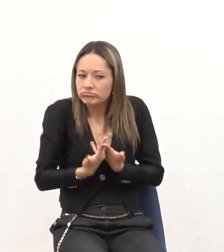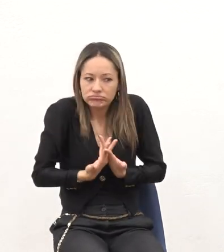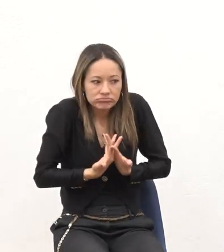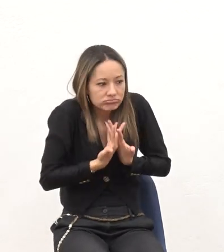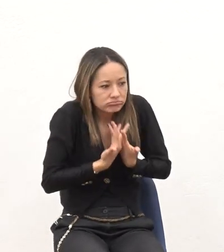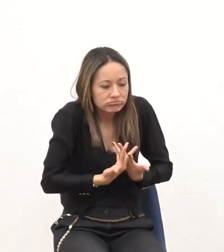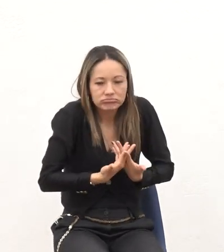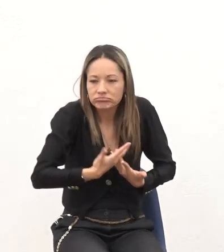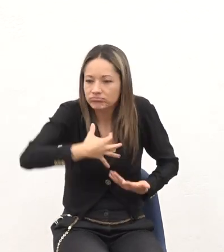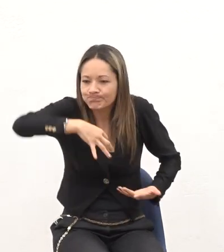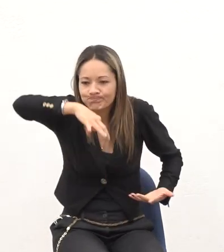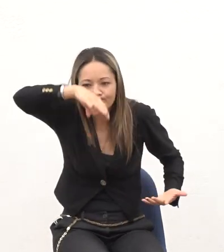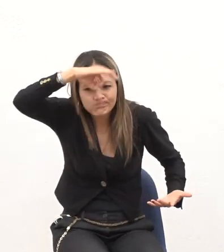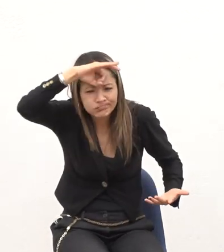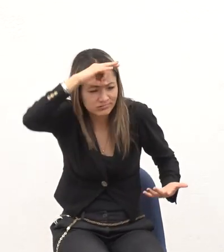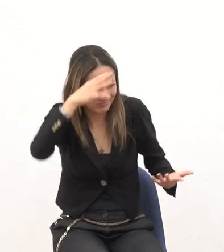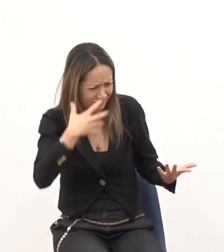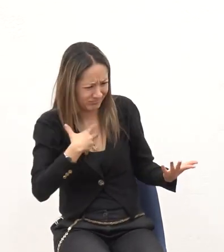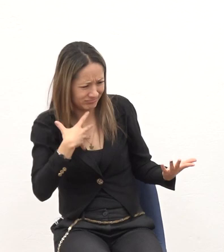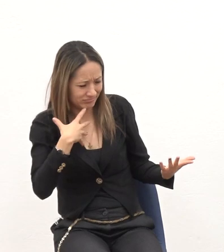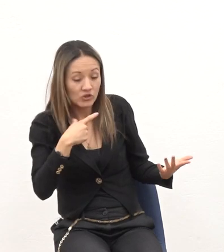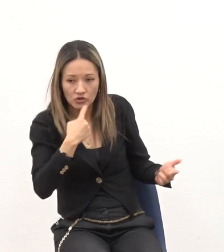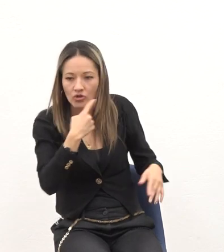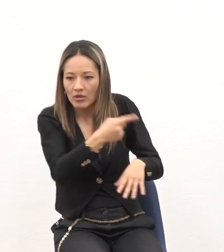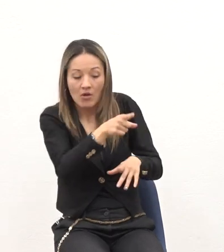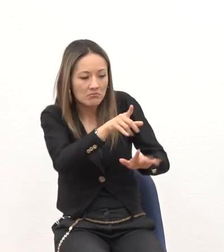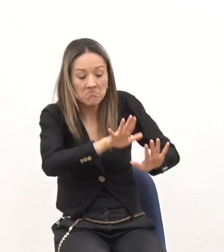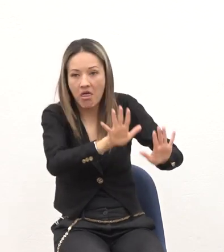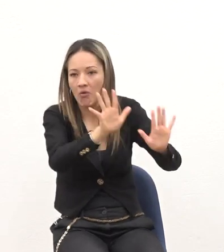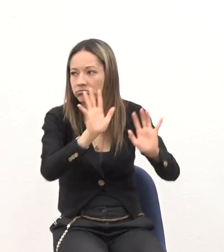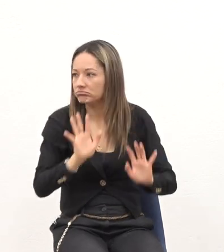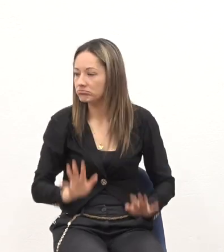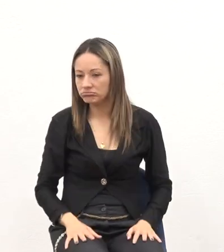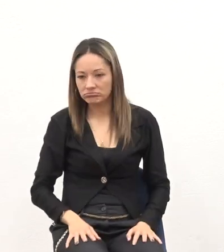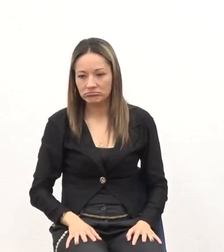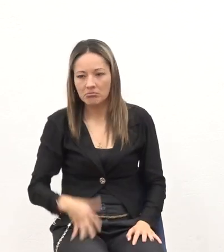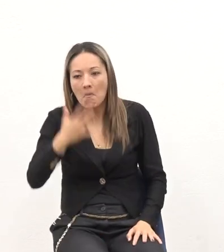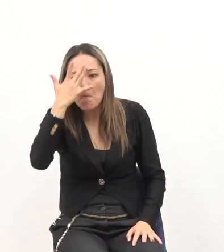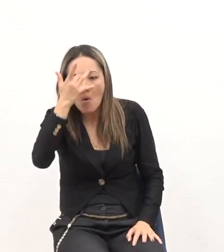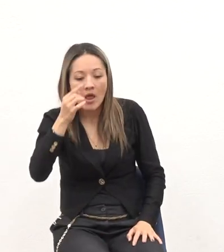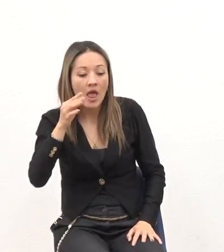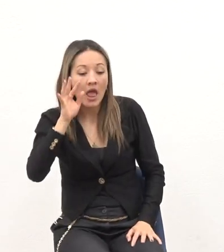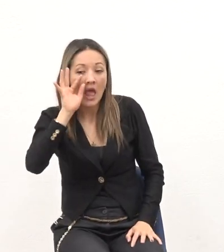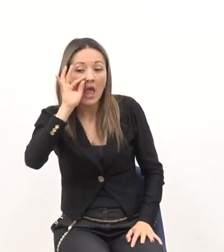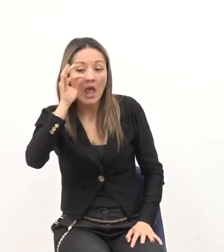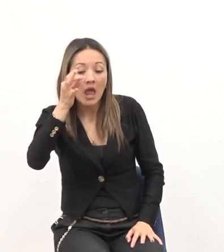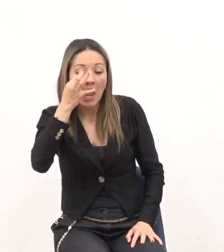Remota idea Yo lo único Que le puedo decir Es que eso es un milagro Porque el tejido Se restableció Por completo